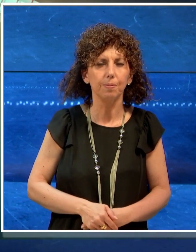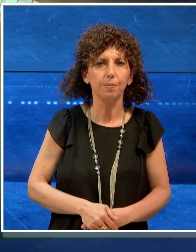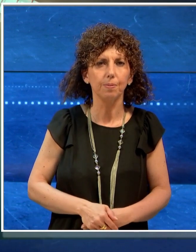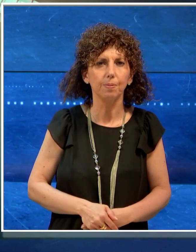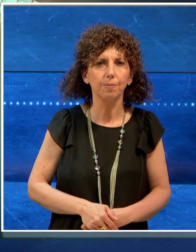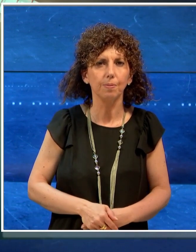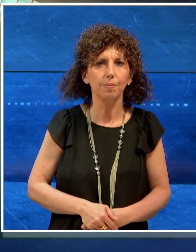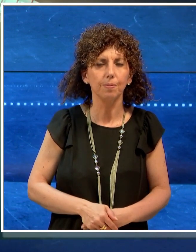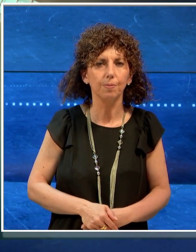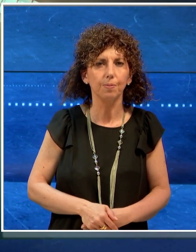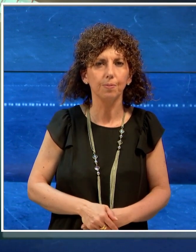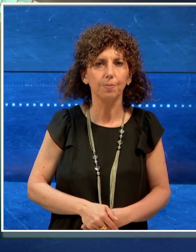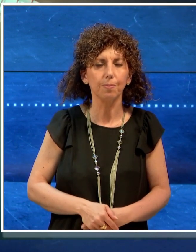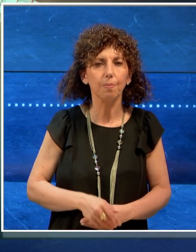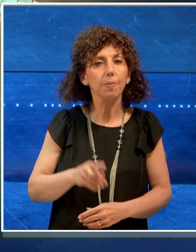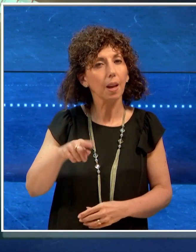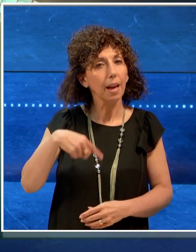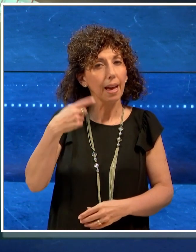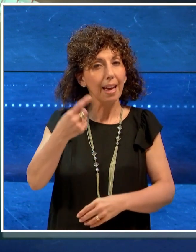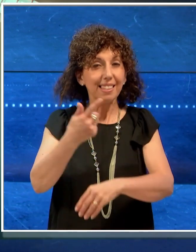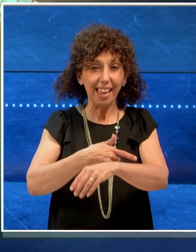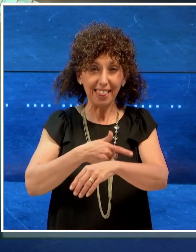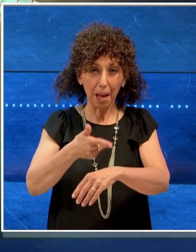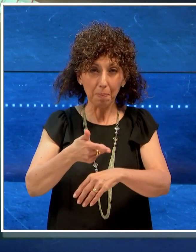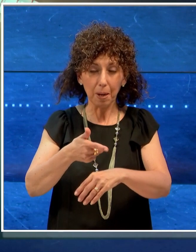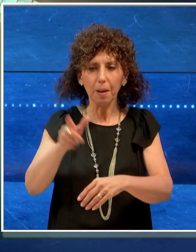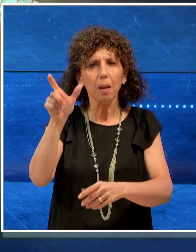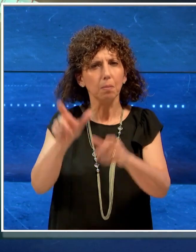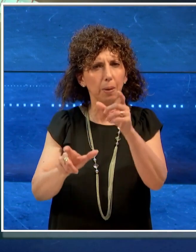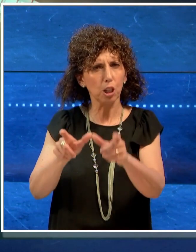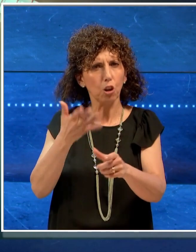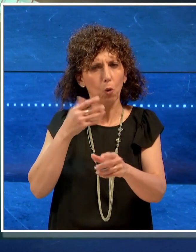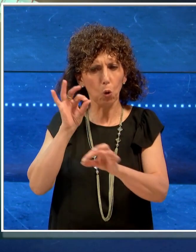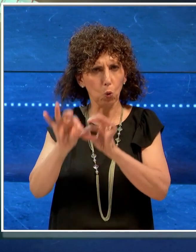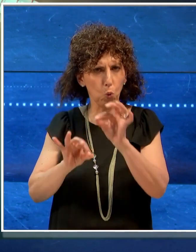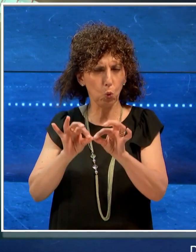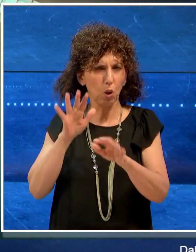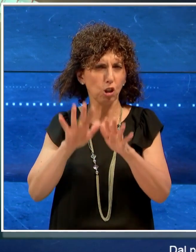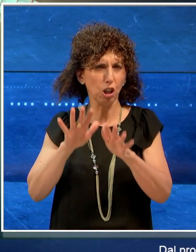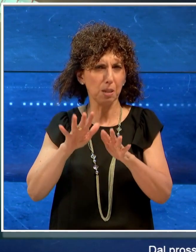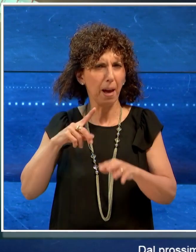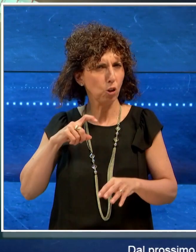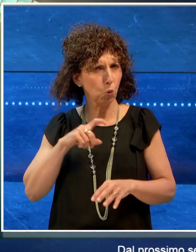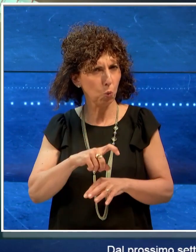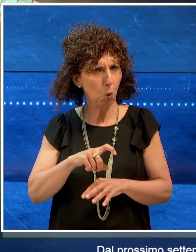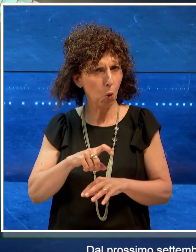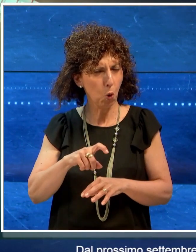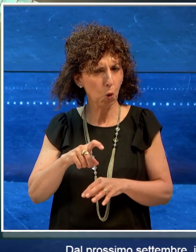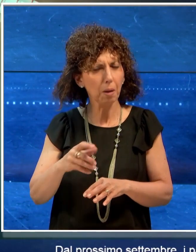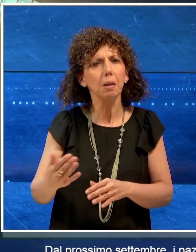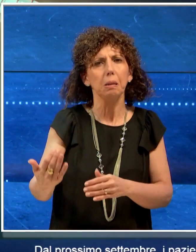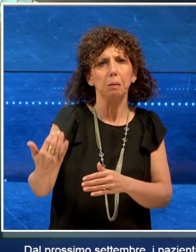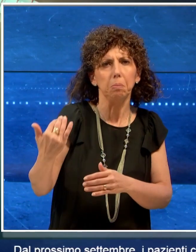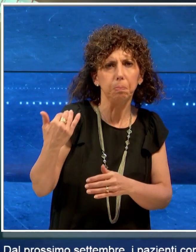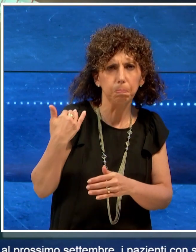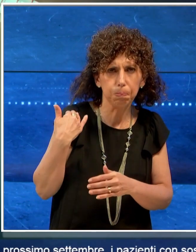Dal prossimo settembre i pazienti con sospetta diagnosi di tumore potranno essere presi in carico